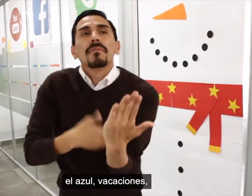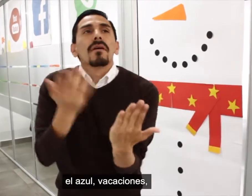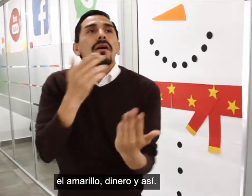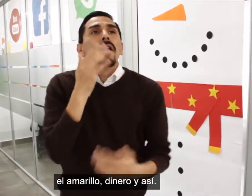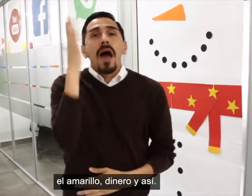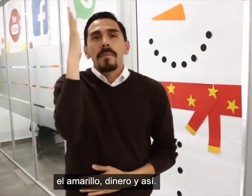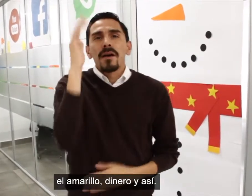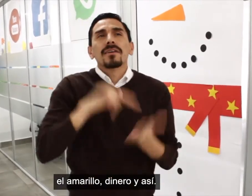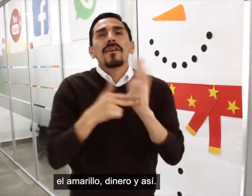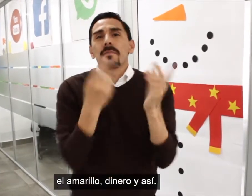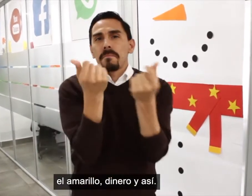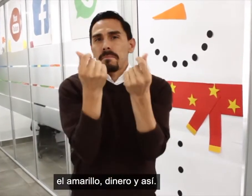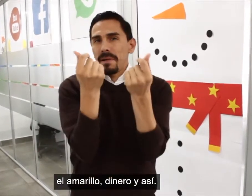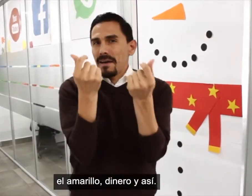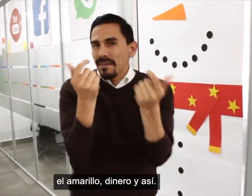El amarillo, dinero. Y así.